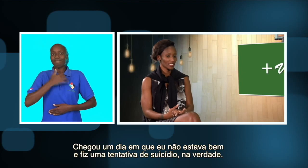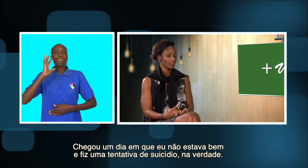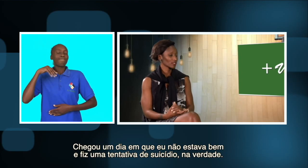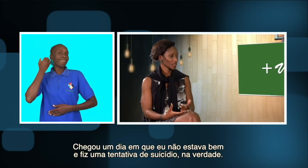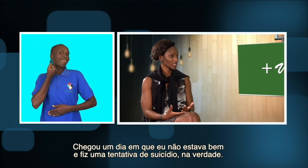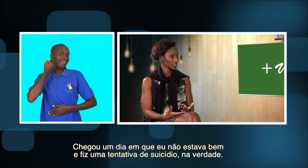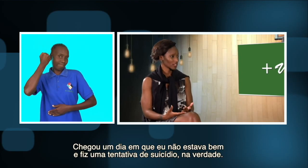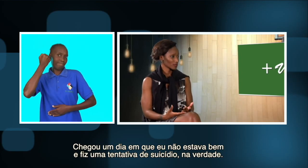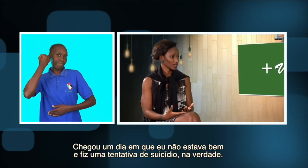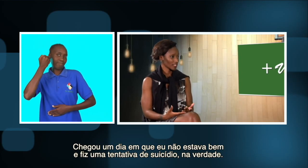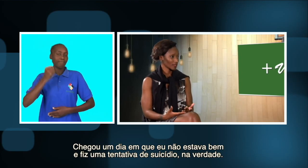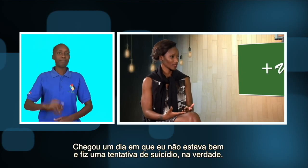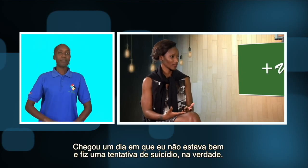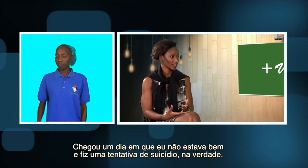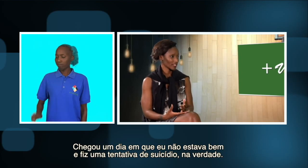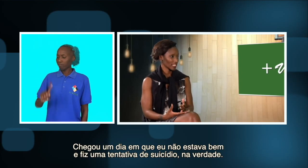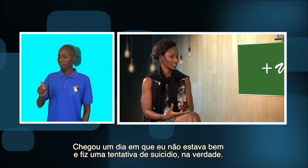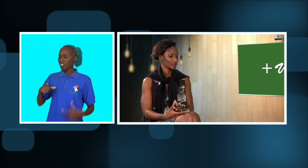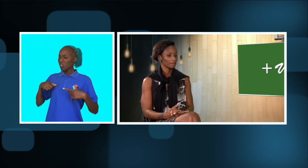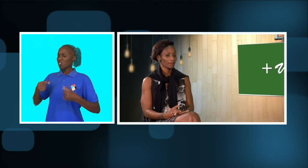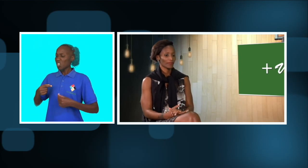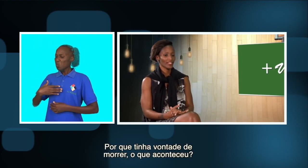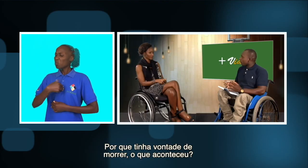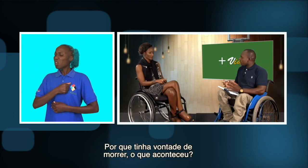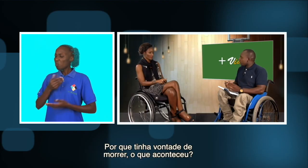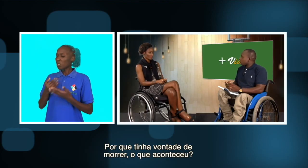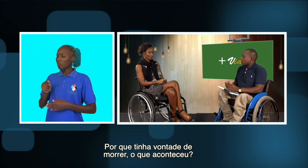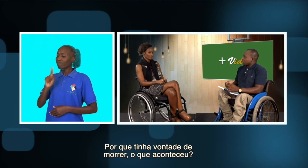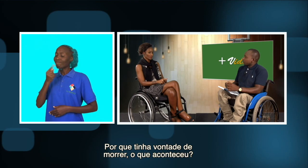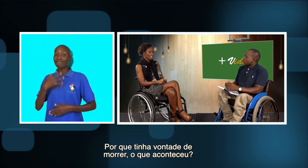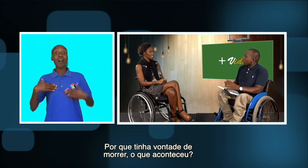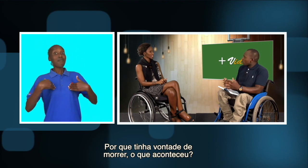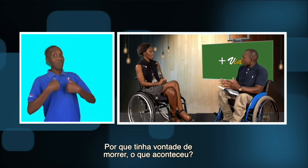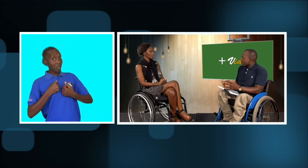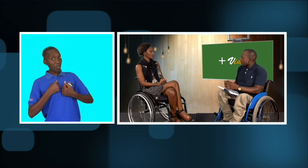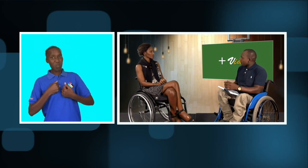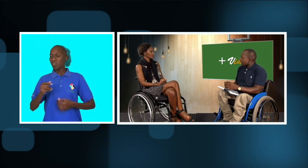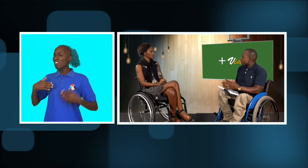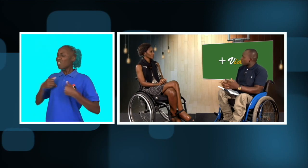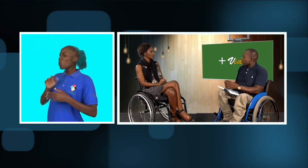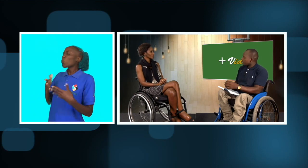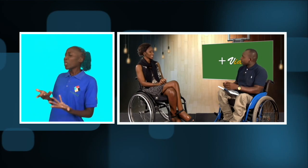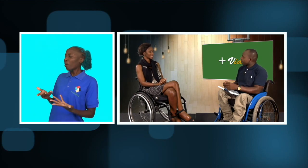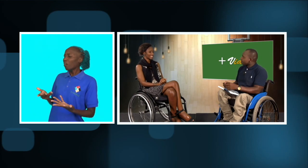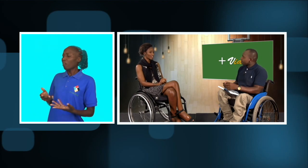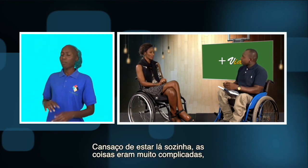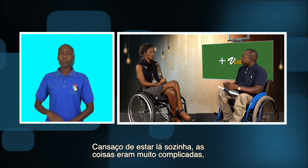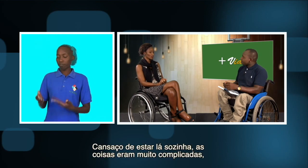E fiz uma tentativa de suicídio, na verdade. Por que é que tinha vontade de morrer? O que é que acontecia? Cansaço de quê?